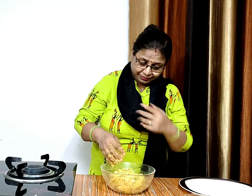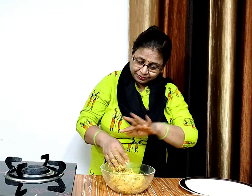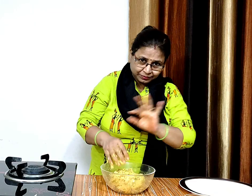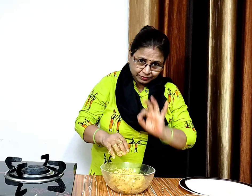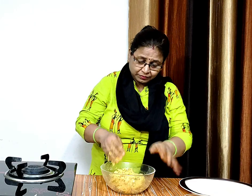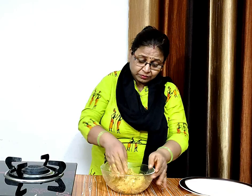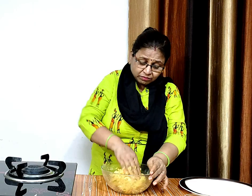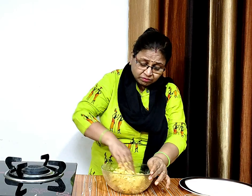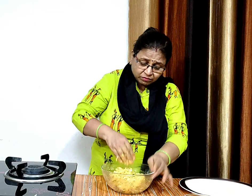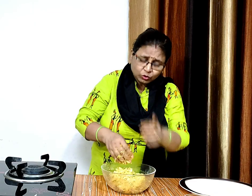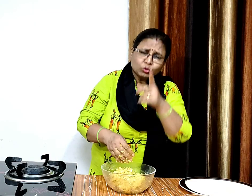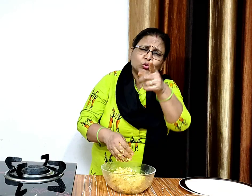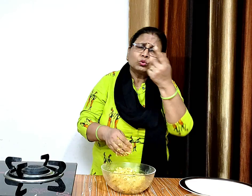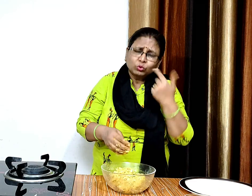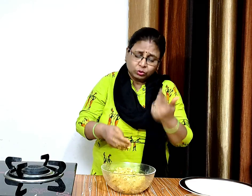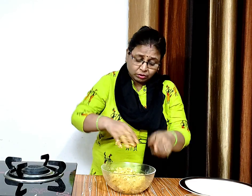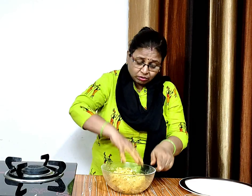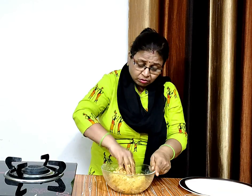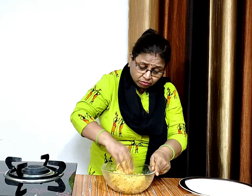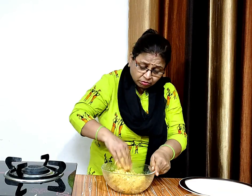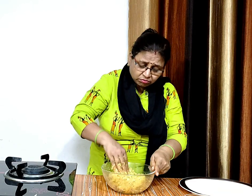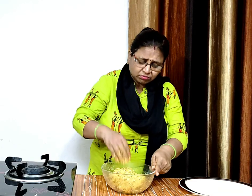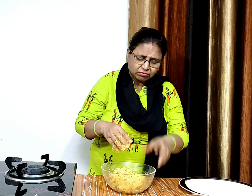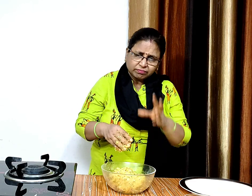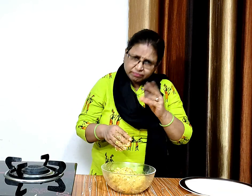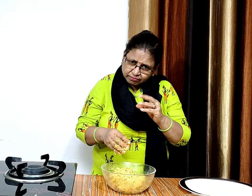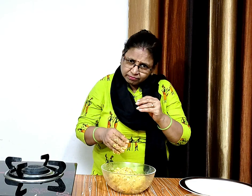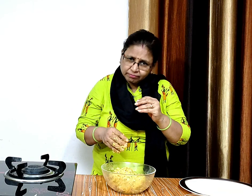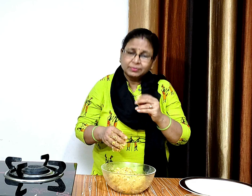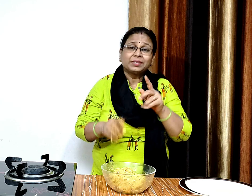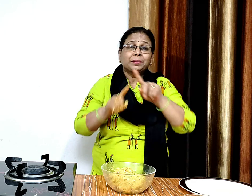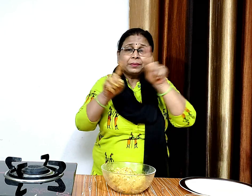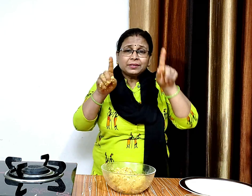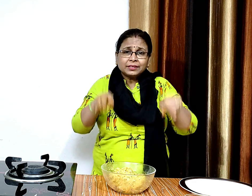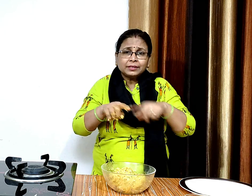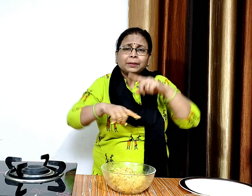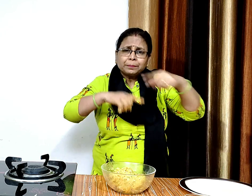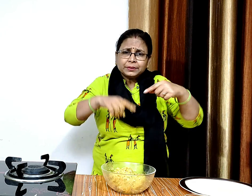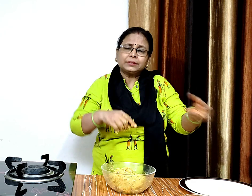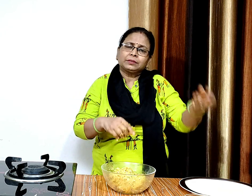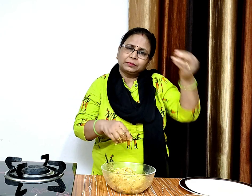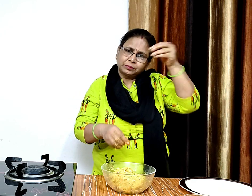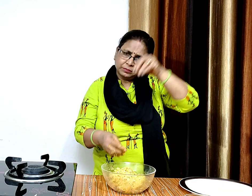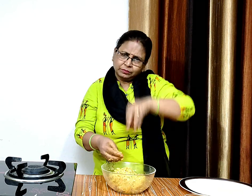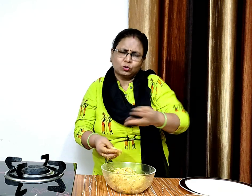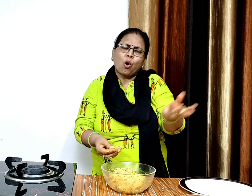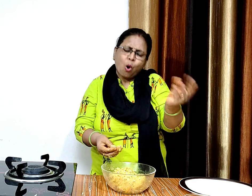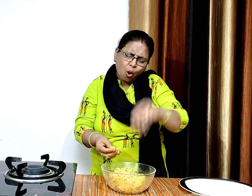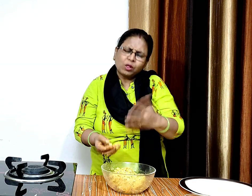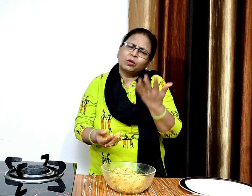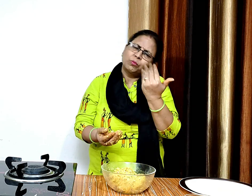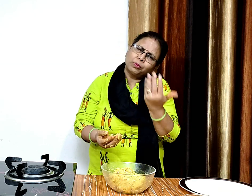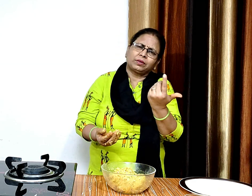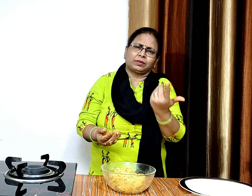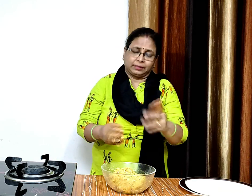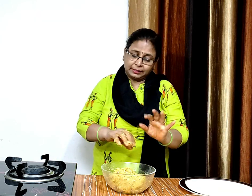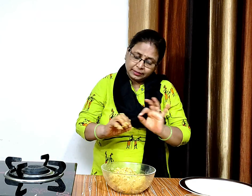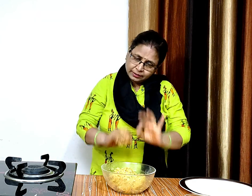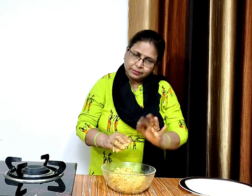अगर आपको मिक्शर चिप चिपा लगी तब अपने अपॉर्णिंग में ब्रेड क्रम्ज जाल कर से टाइट कर सकते हैं अब इसे टिक्की की